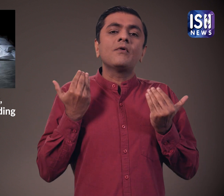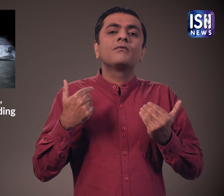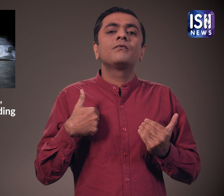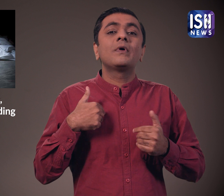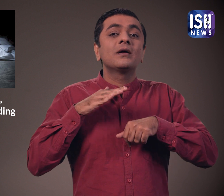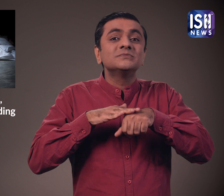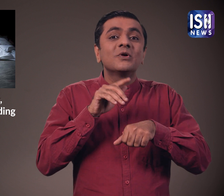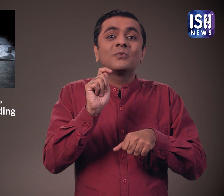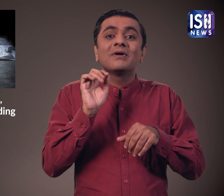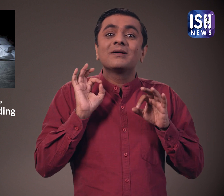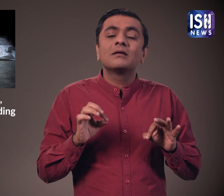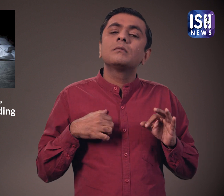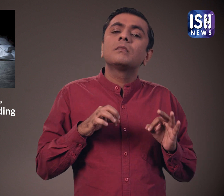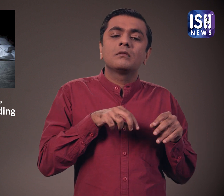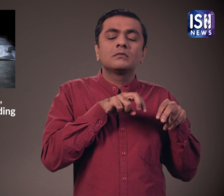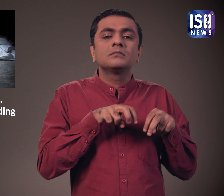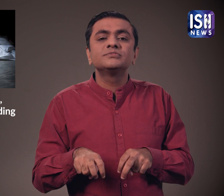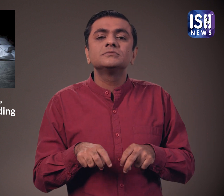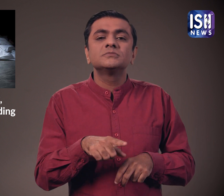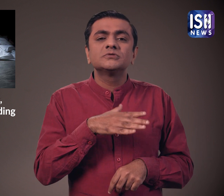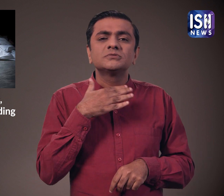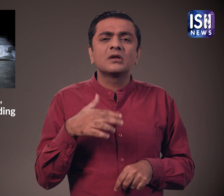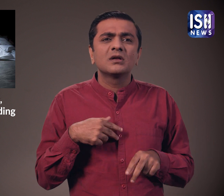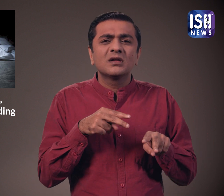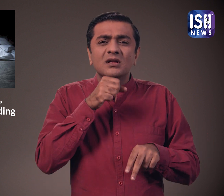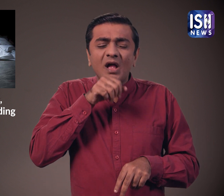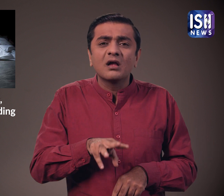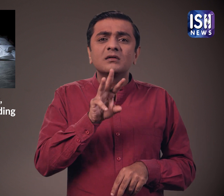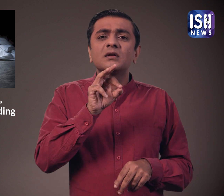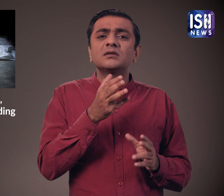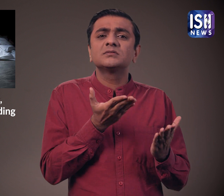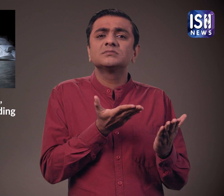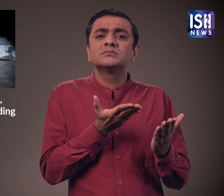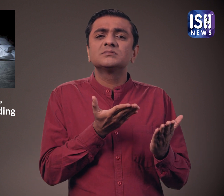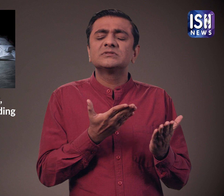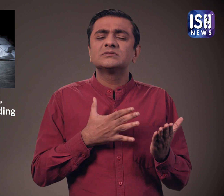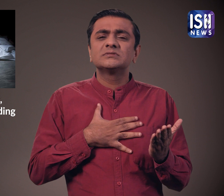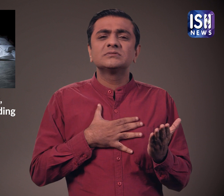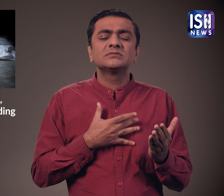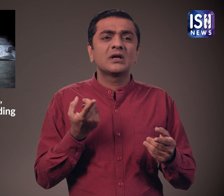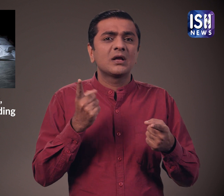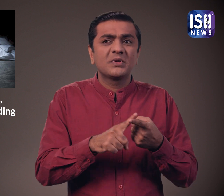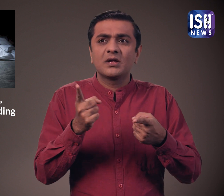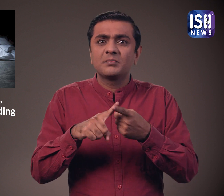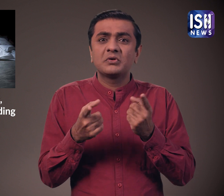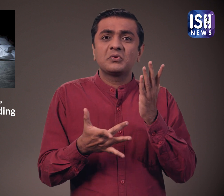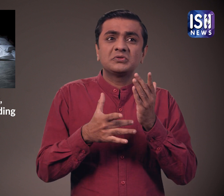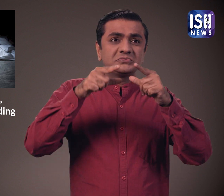का पाइलेट सुरक्षित रहा पीडित की उमर महस 30 साल थी इस तरह के कई हवाई